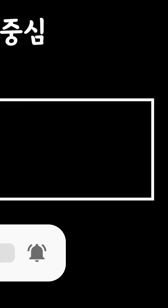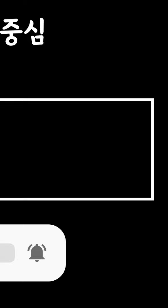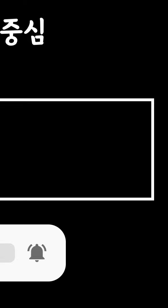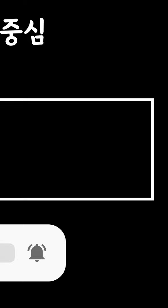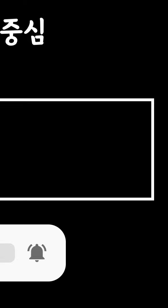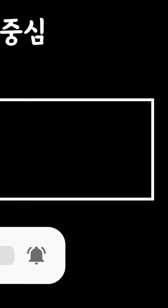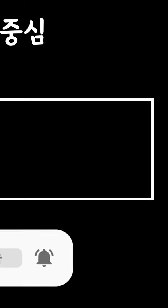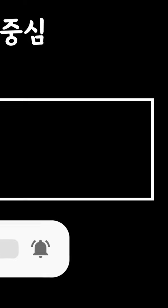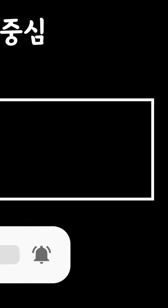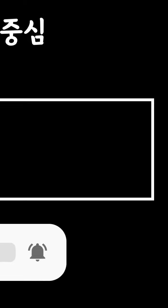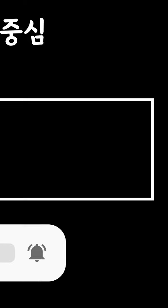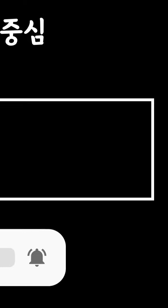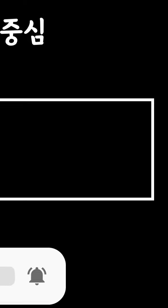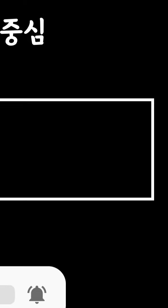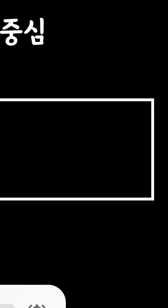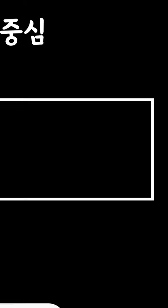2020년 5월 26일 다음 영상에서